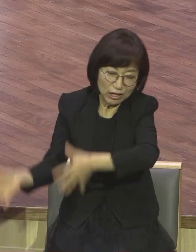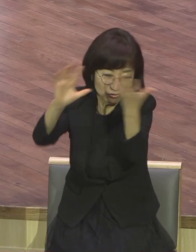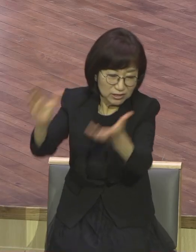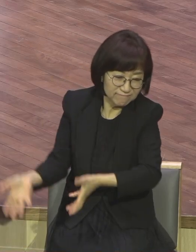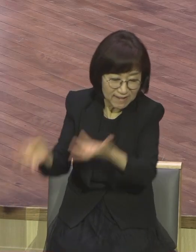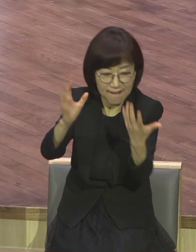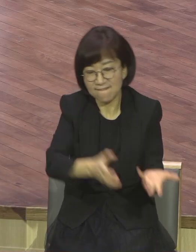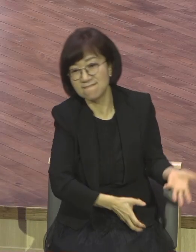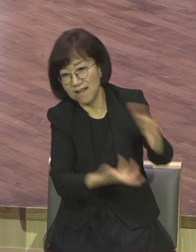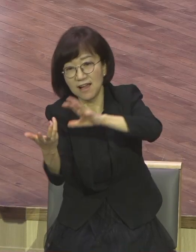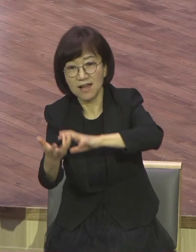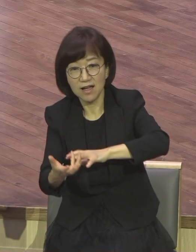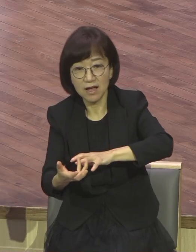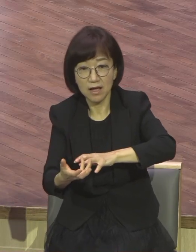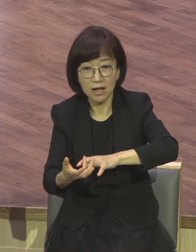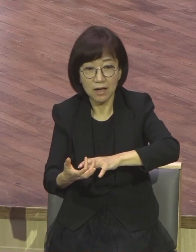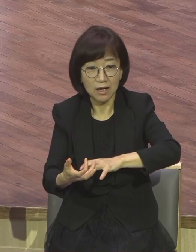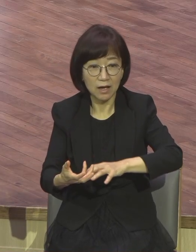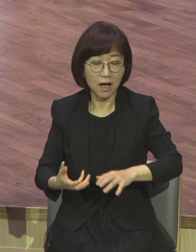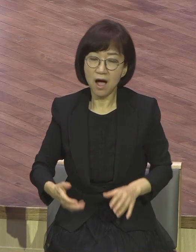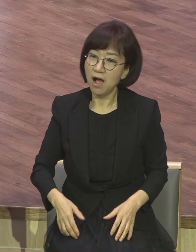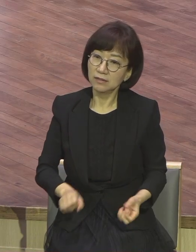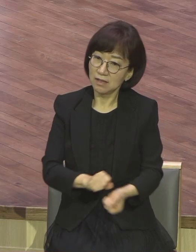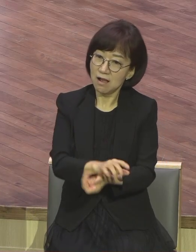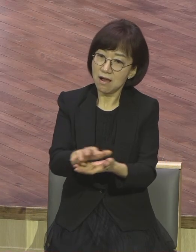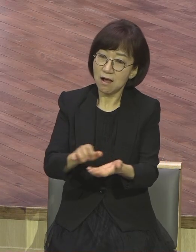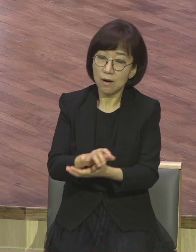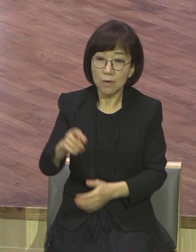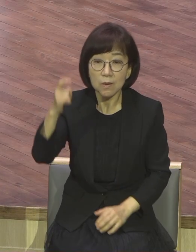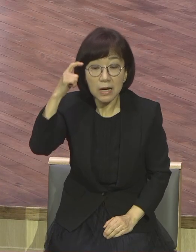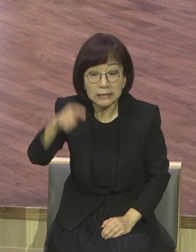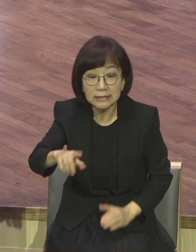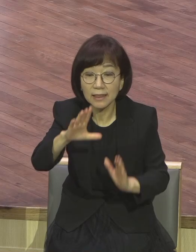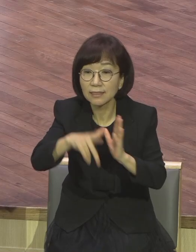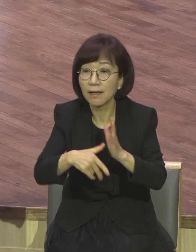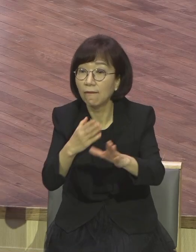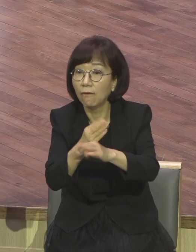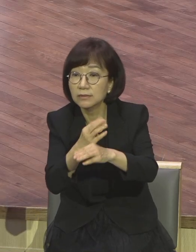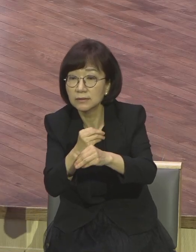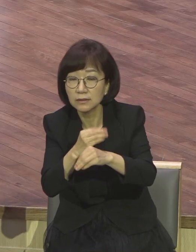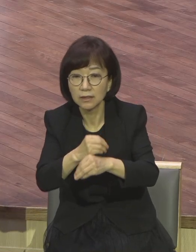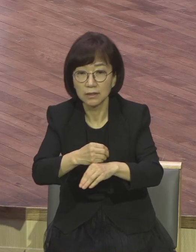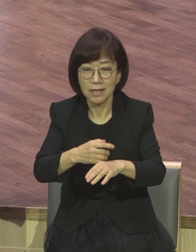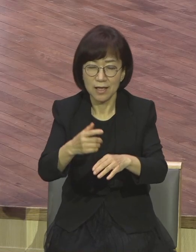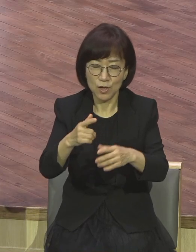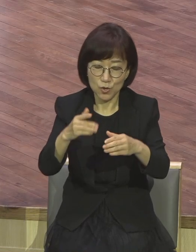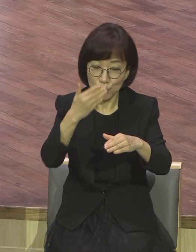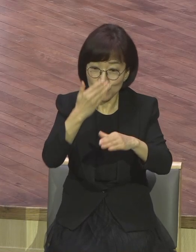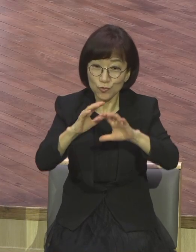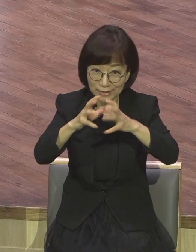그때 시간표가 유대 최대 절기 6월절이었어요. 6월절.